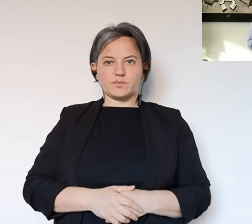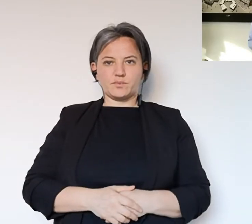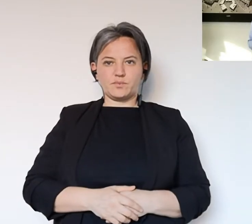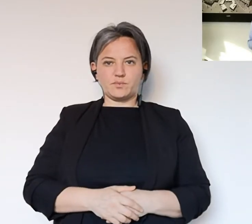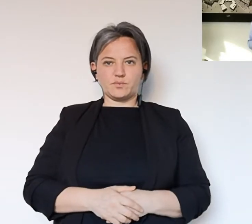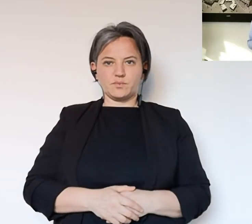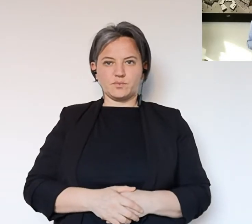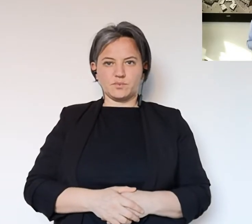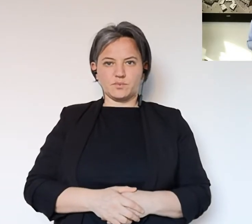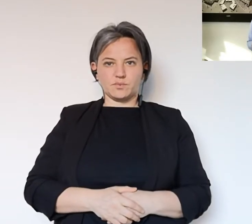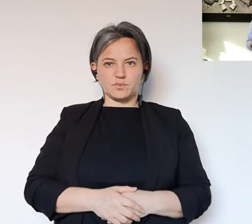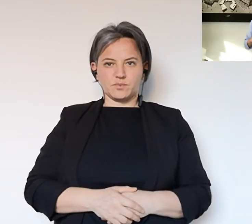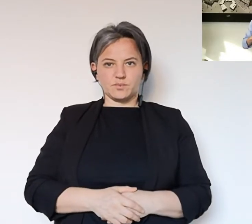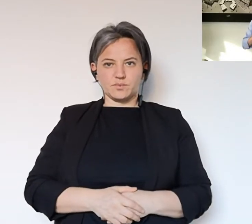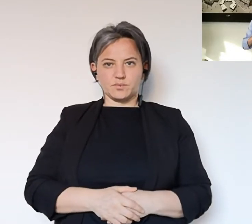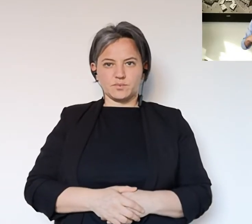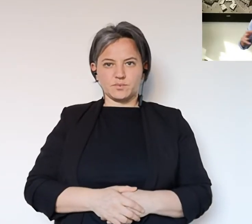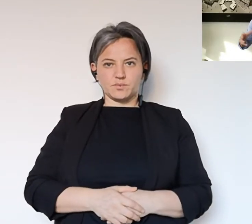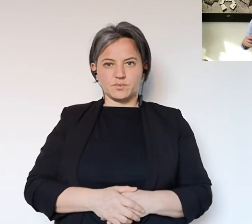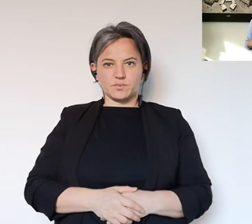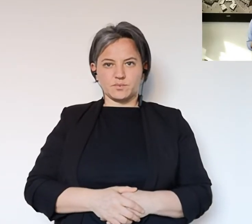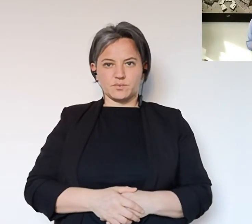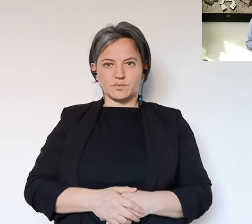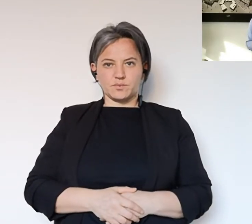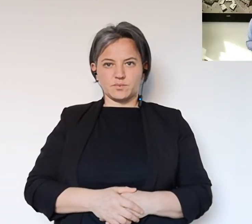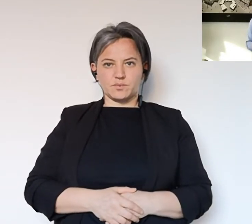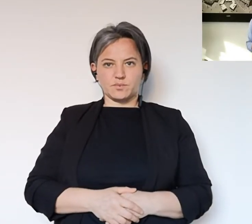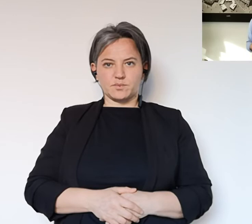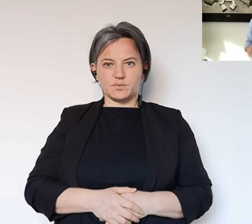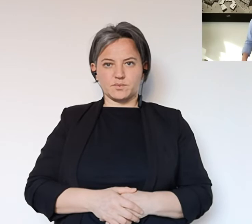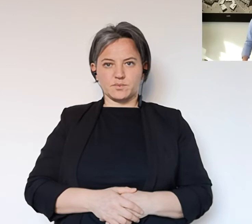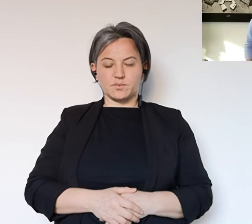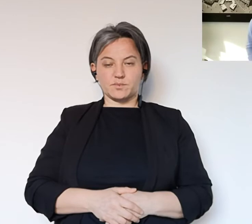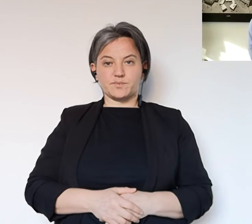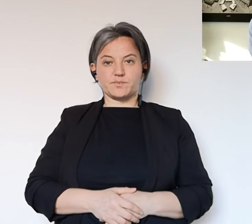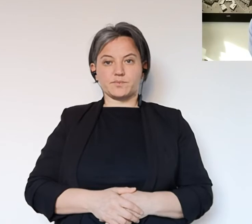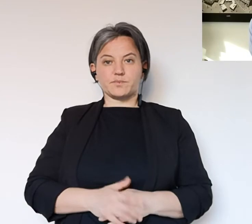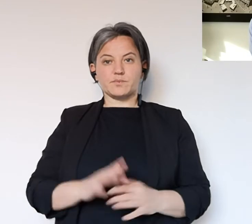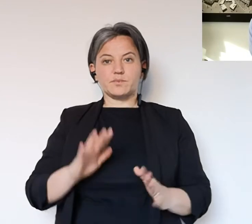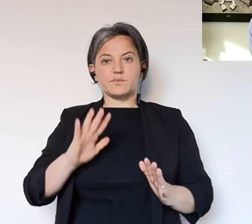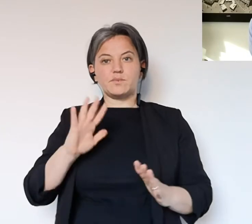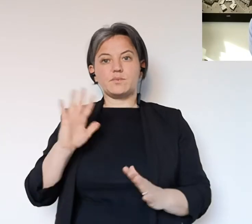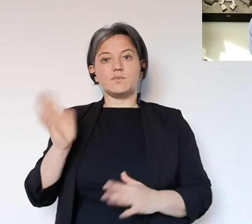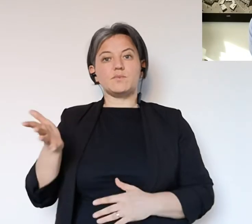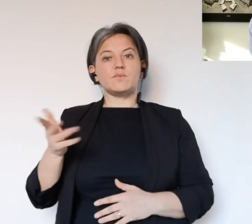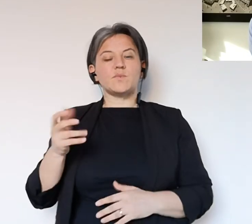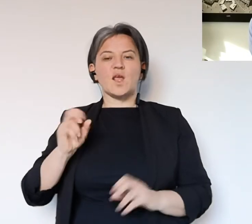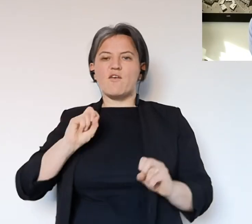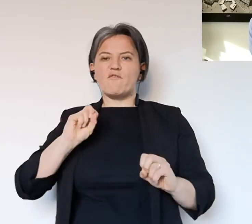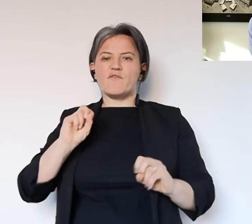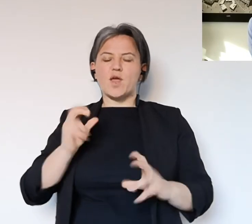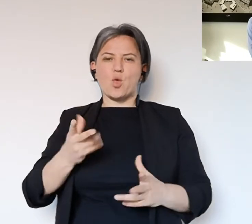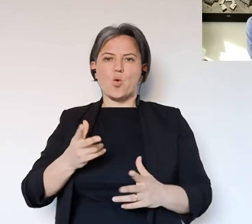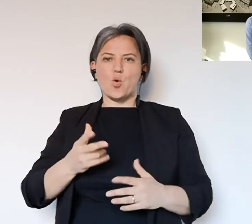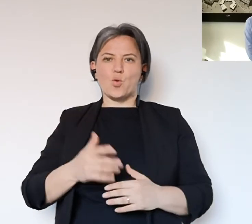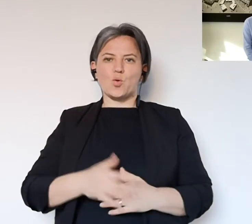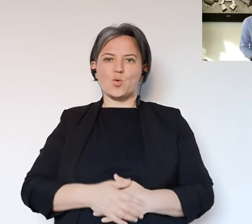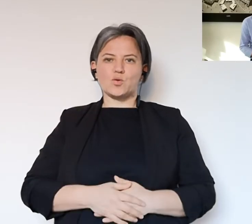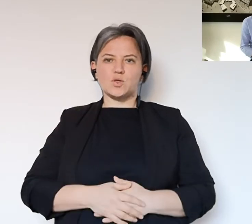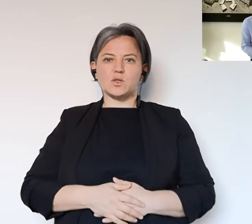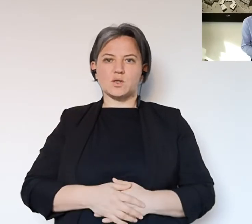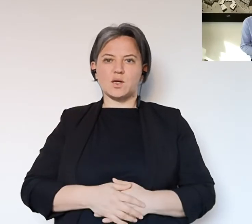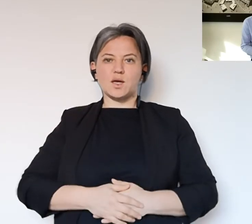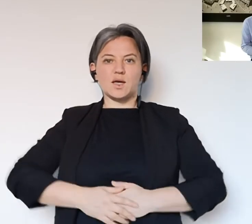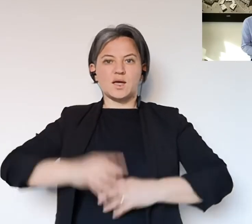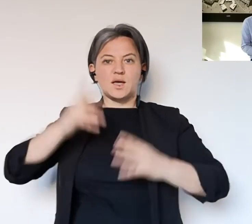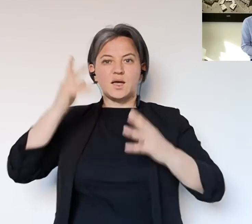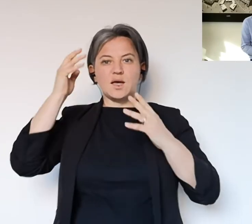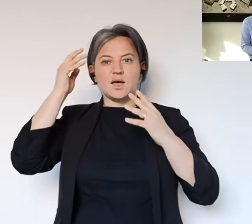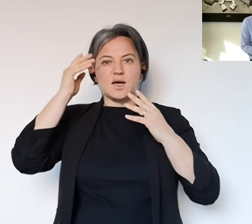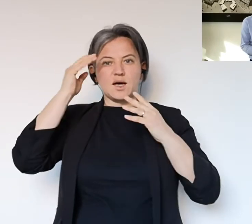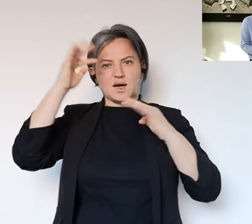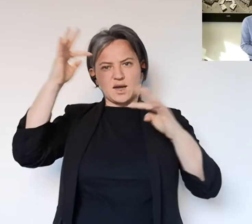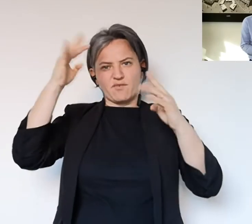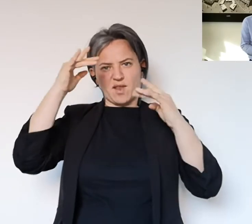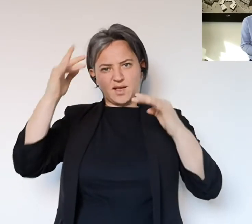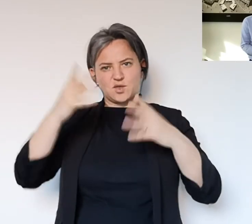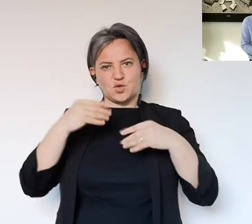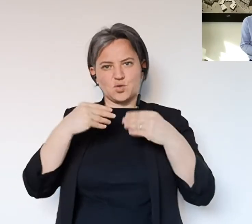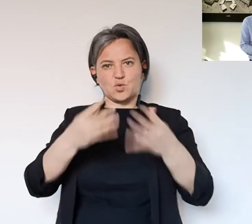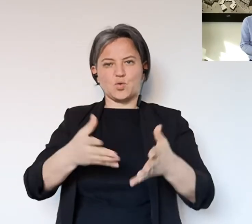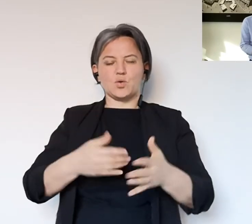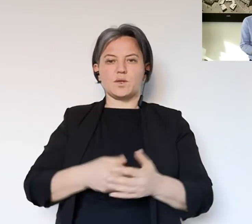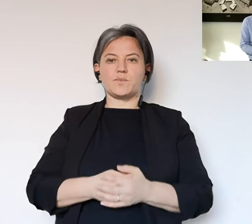'opportunità di espandere l'epidemia stessa. Ora alcune